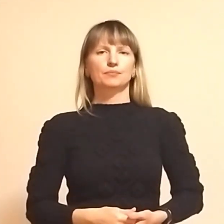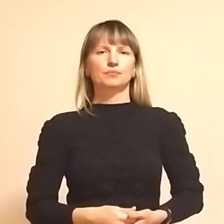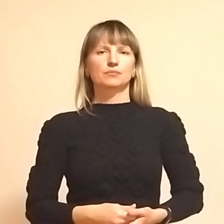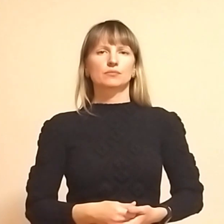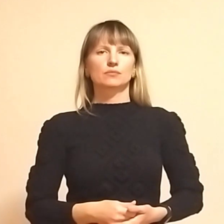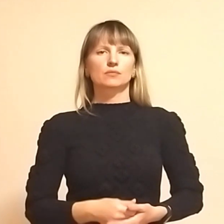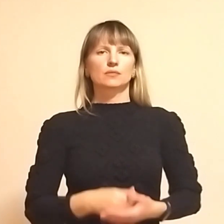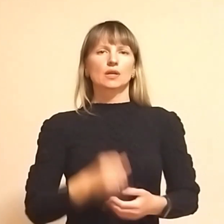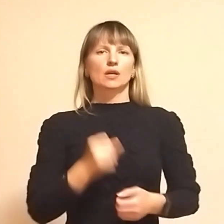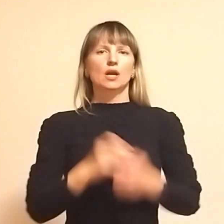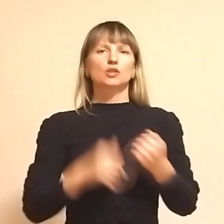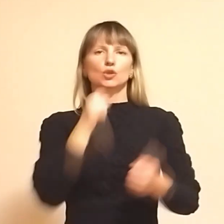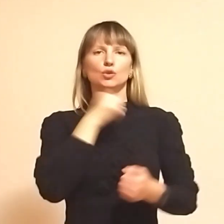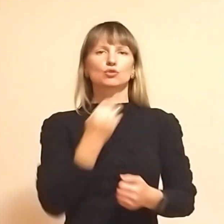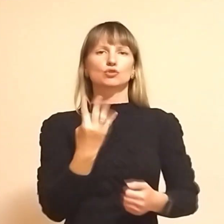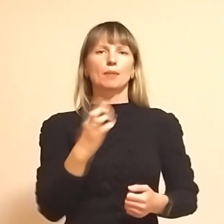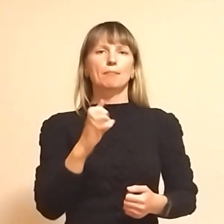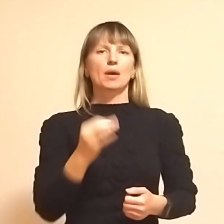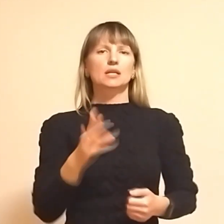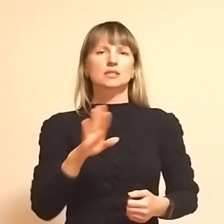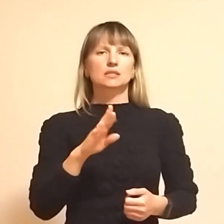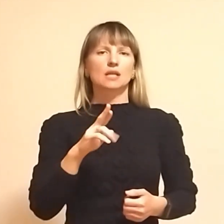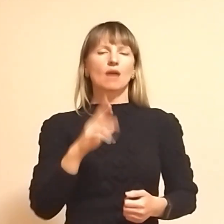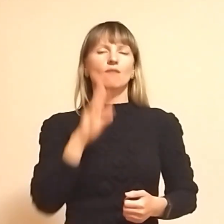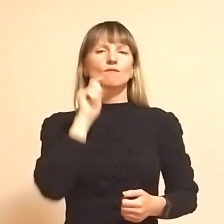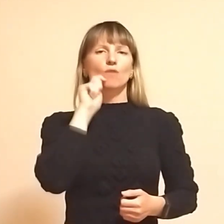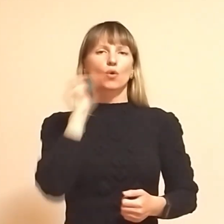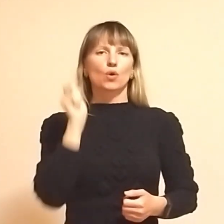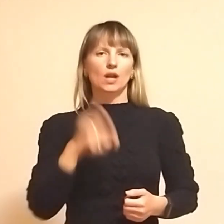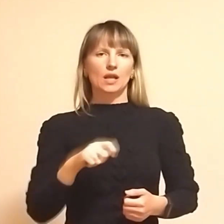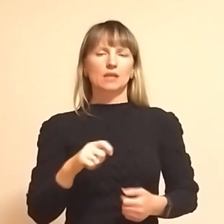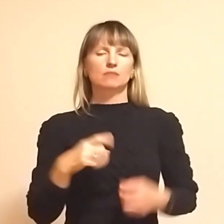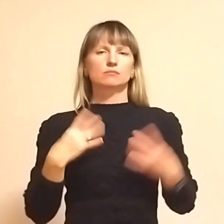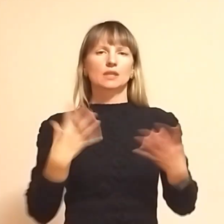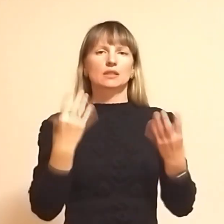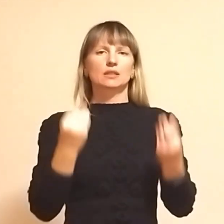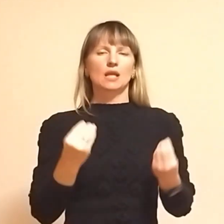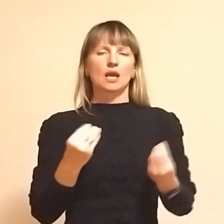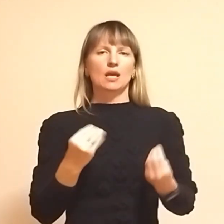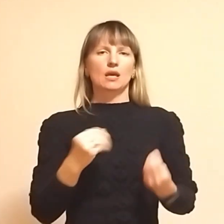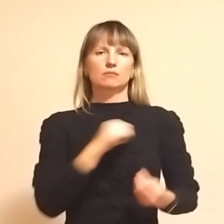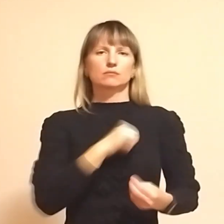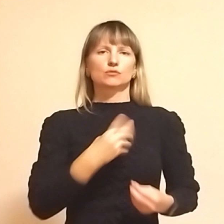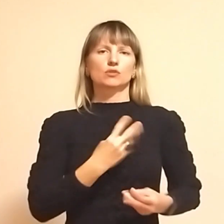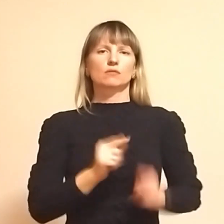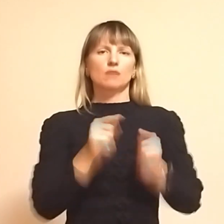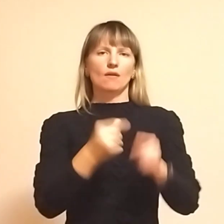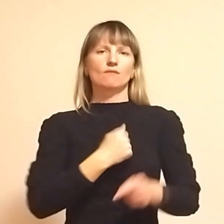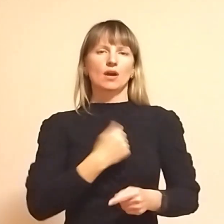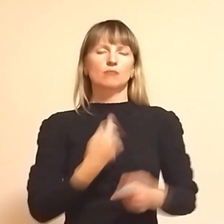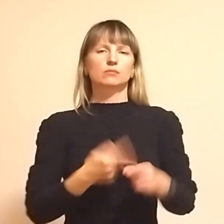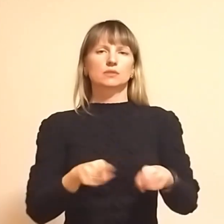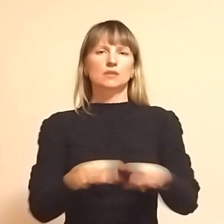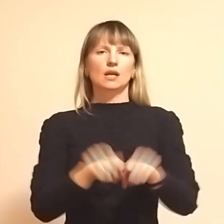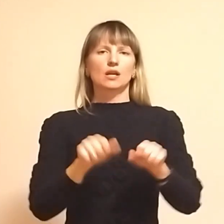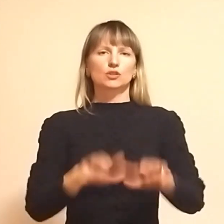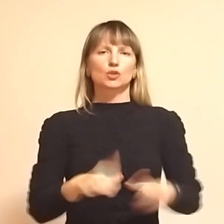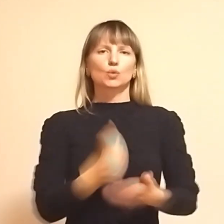Щороку 14 березня в Україні відзначає День українського добровольця. Відповідне рішення ухвалила Верховна Рада